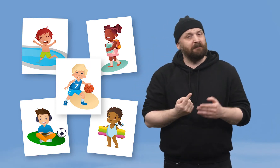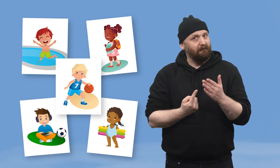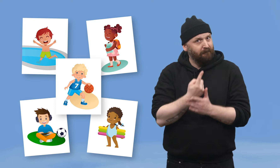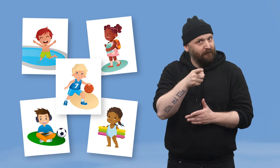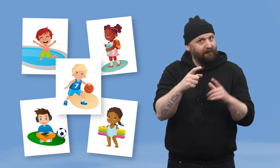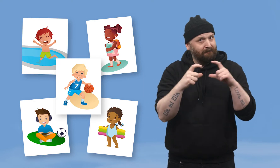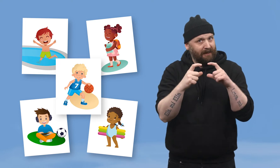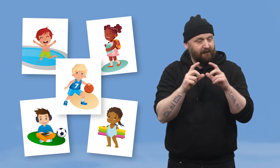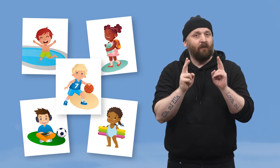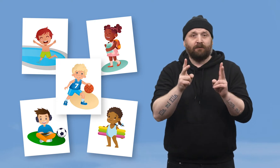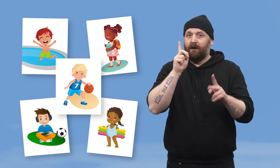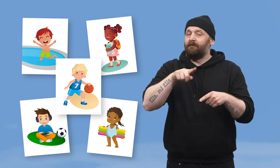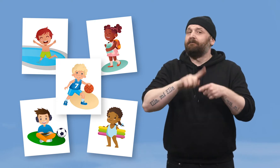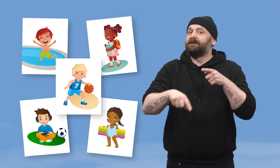Bildene vil også kunne misbrukes.